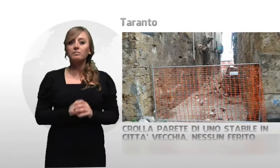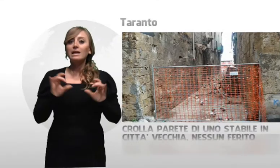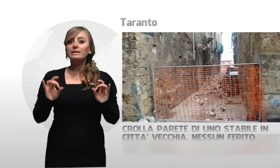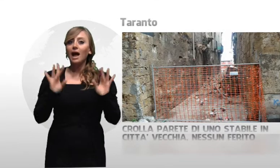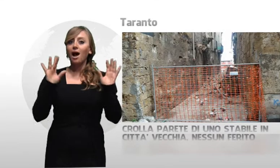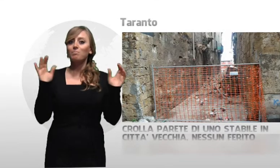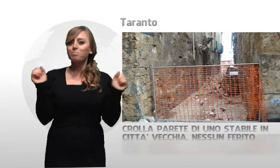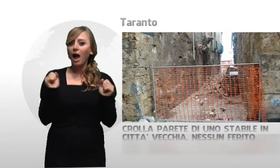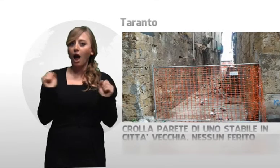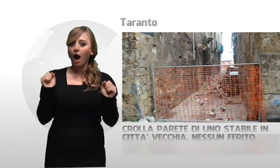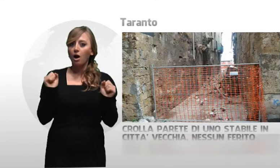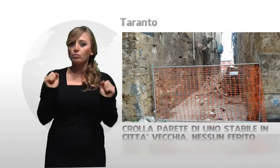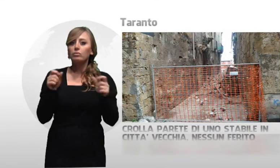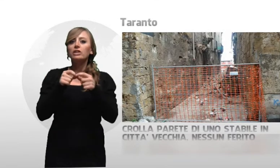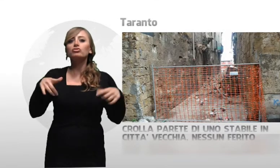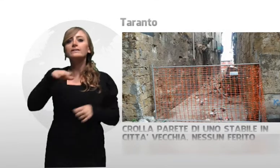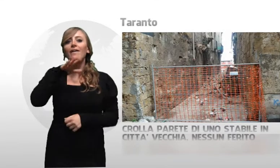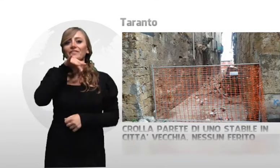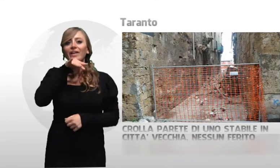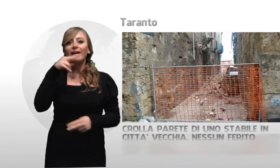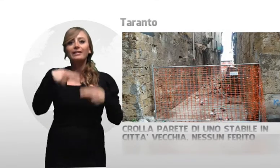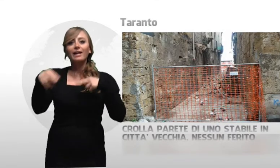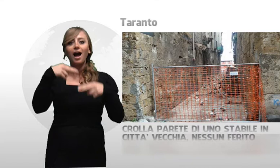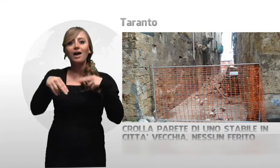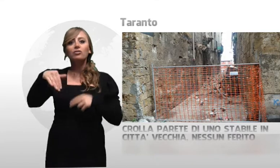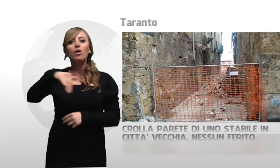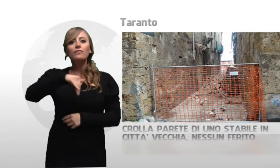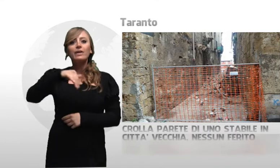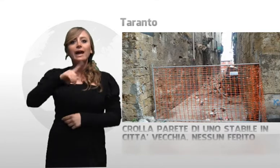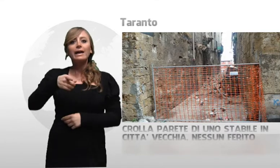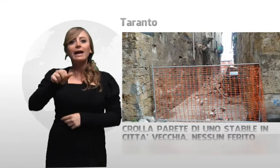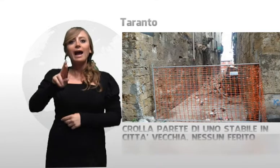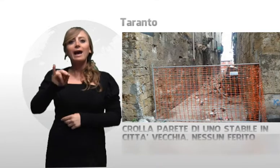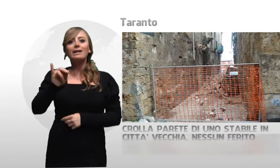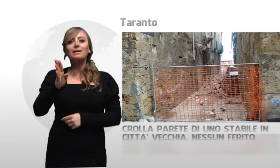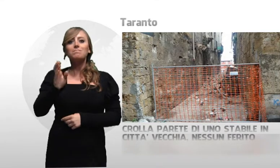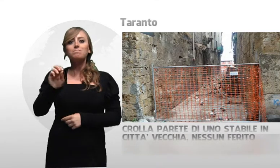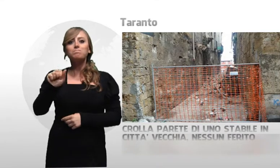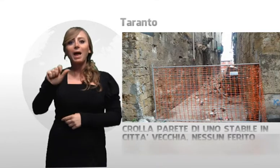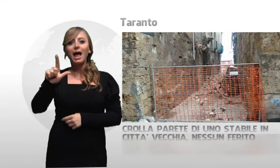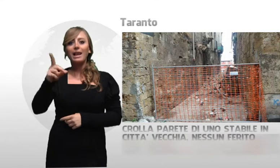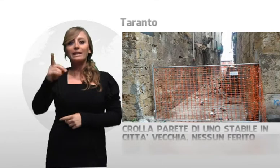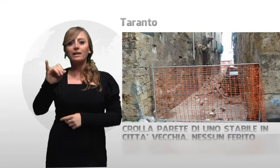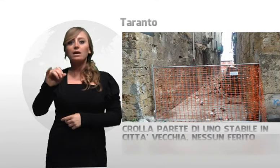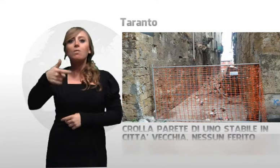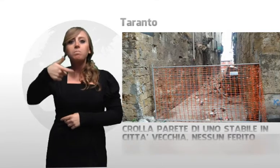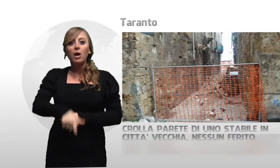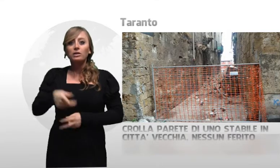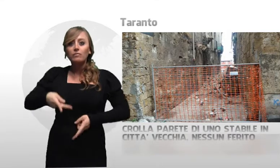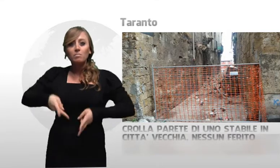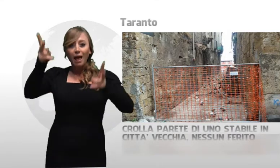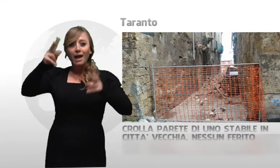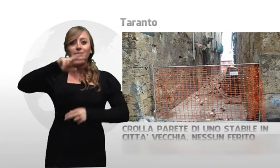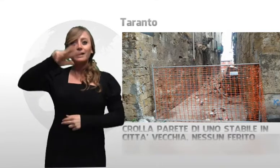Paura stamani in via Garibaldi, nella città vecchia di Taranto, dove intorno alle 5 è crollata la parete di uno stabile a tre